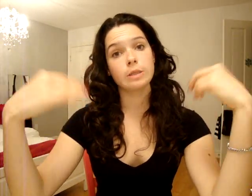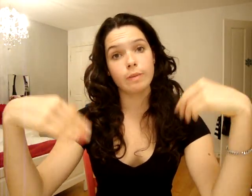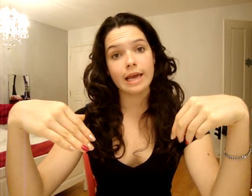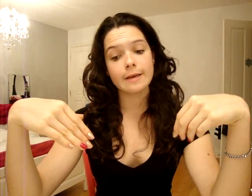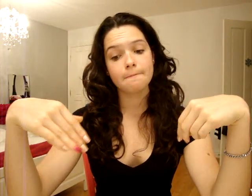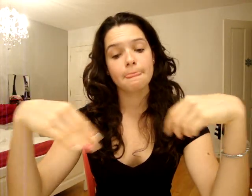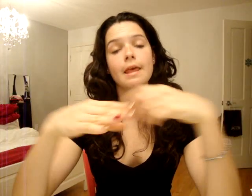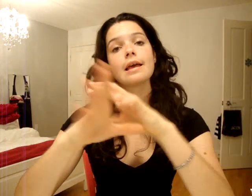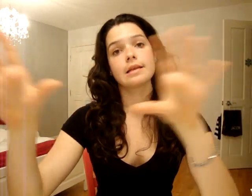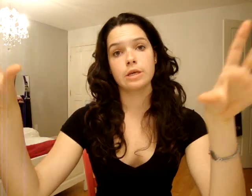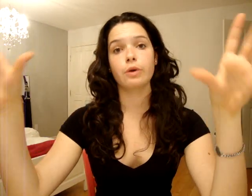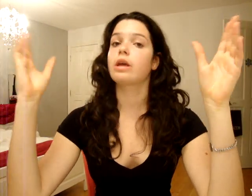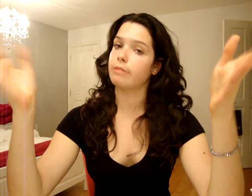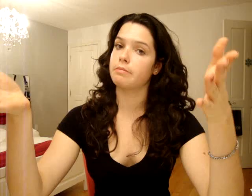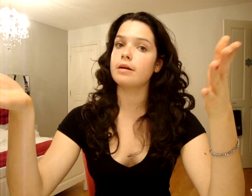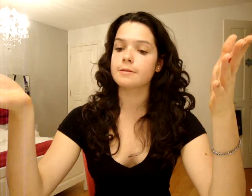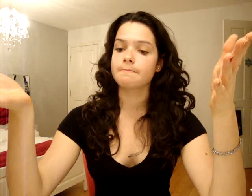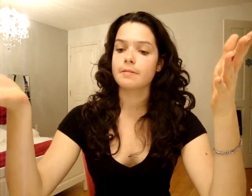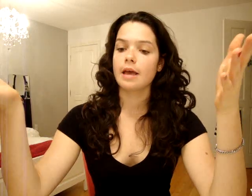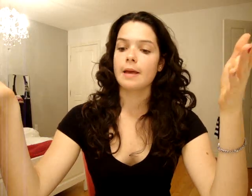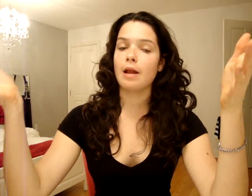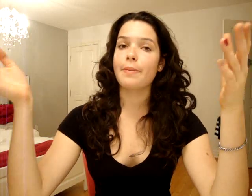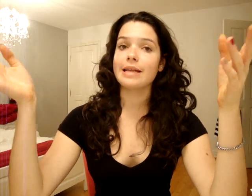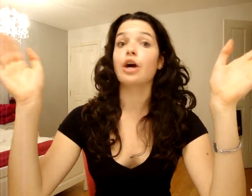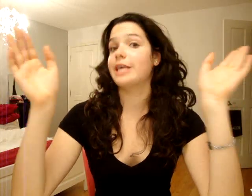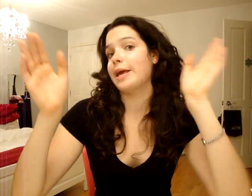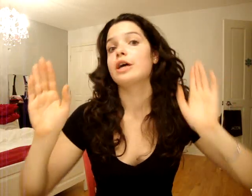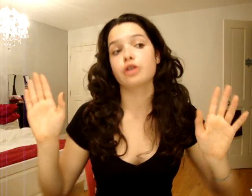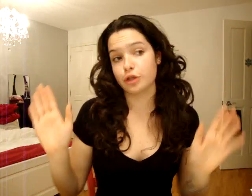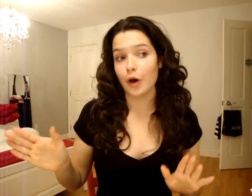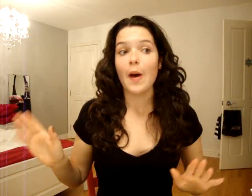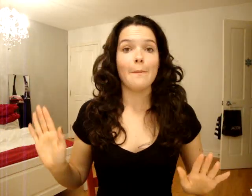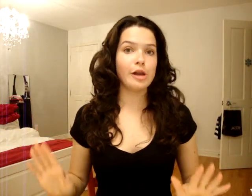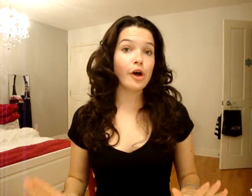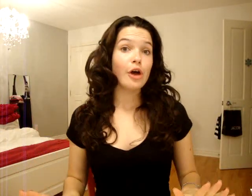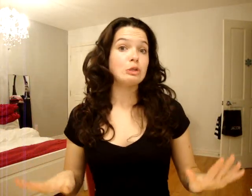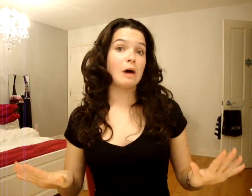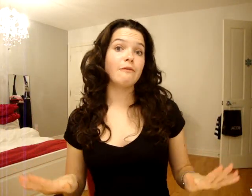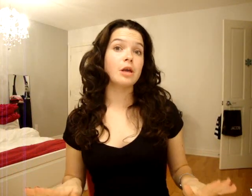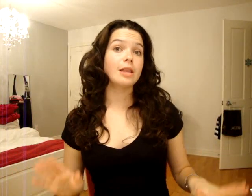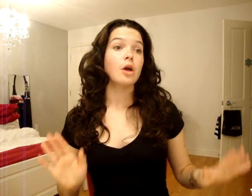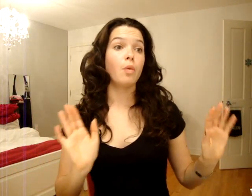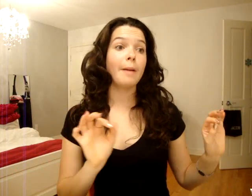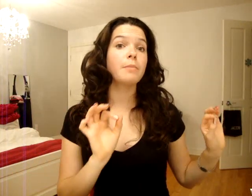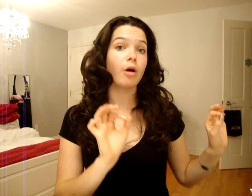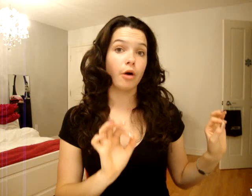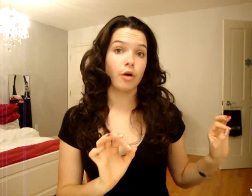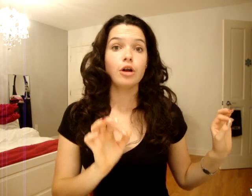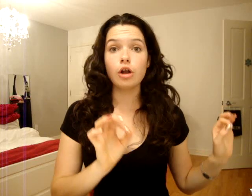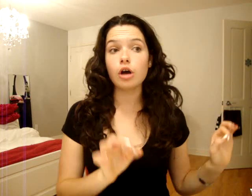'explique... C'est quoi ton équipement de base. Pis là, après il dit, ok, t'as ça. Mais là, tu peux avoir le kit Rambo 1. Là,